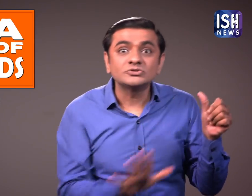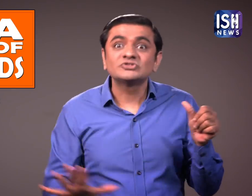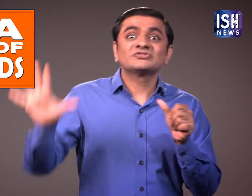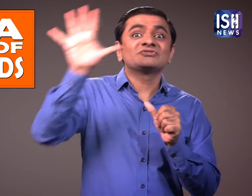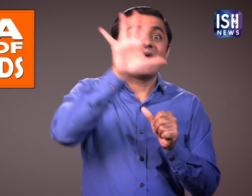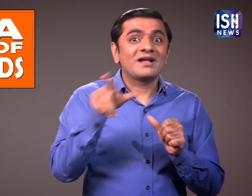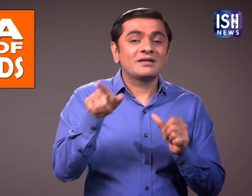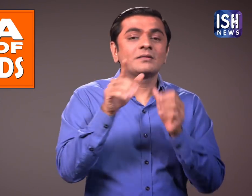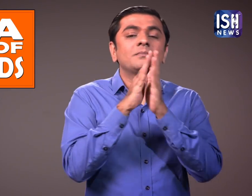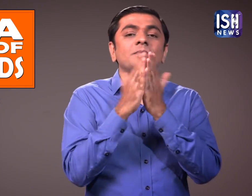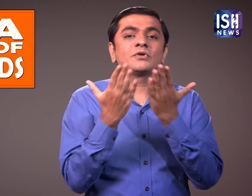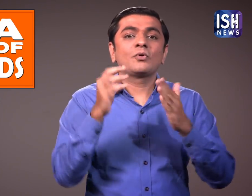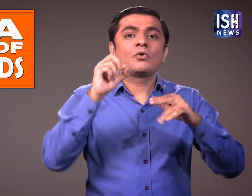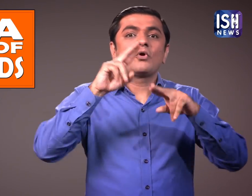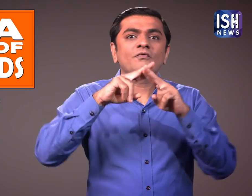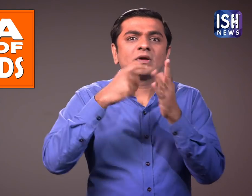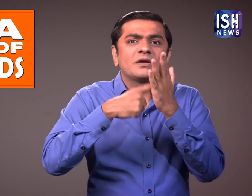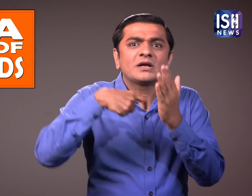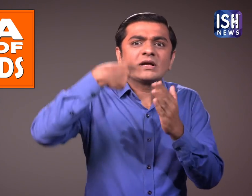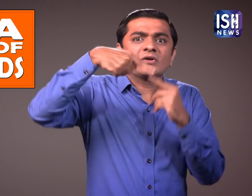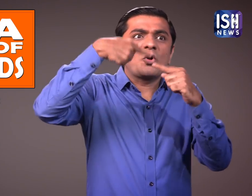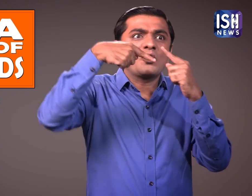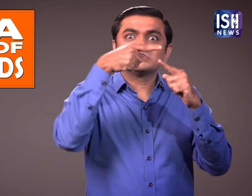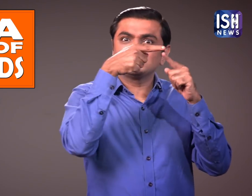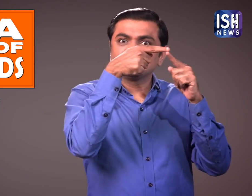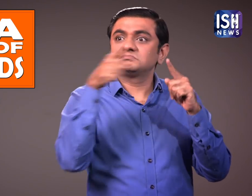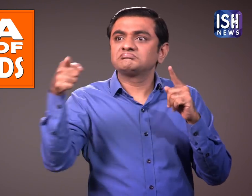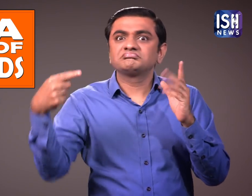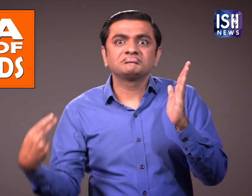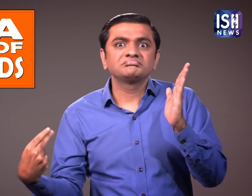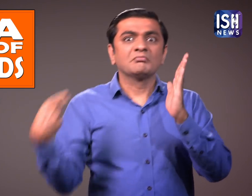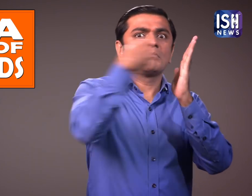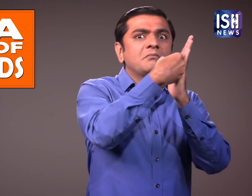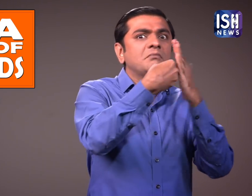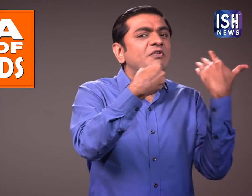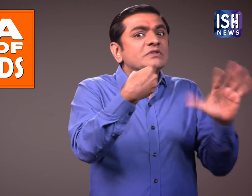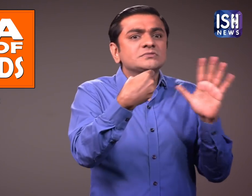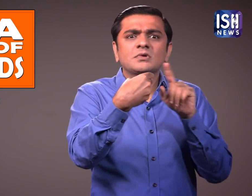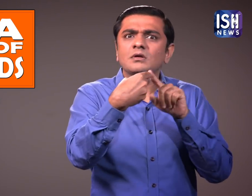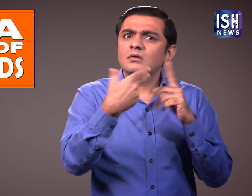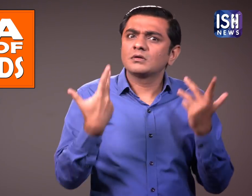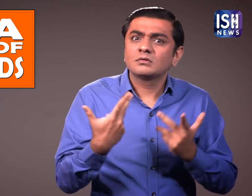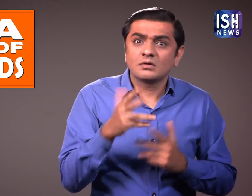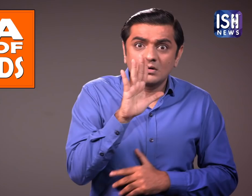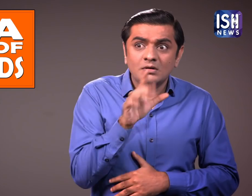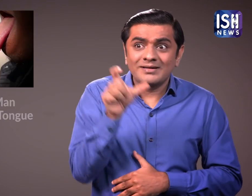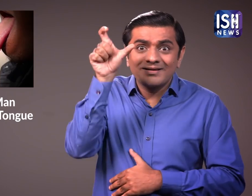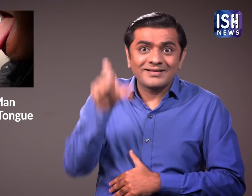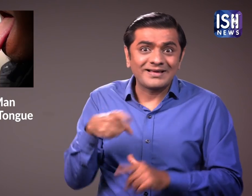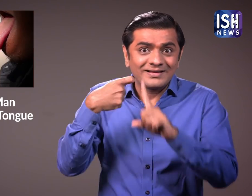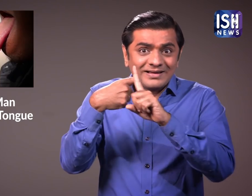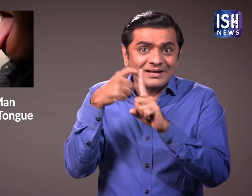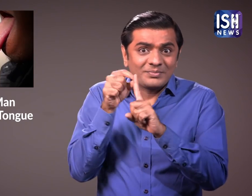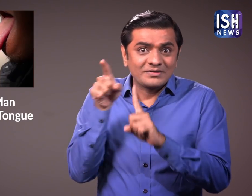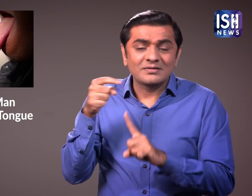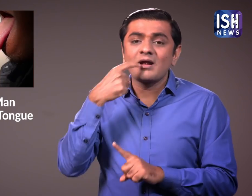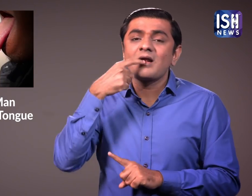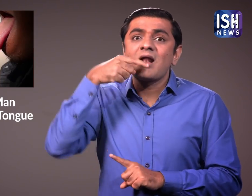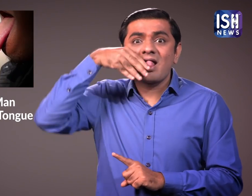उनका नाम एशिया बुक ओफ रेकॉर्ड में भी अपनी